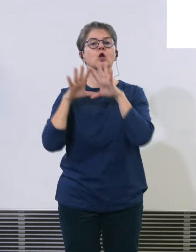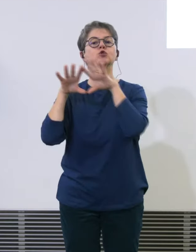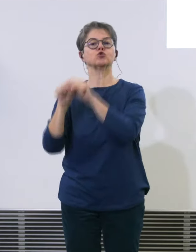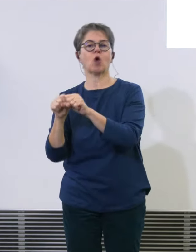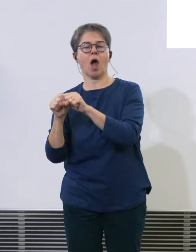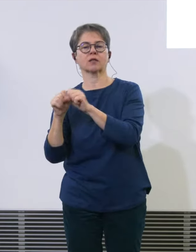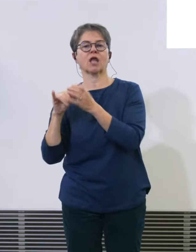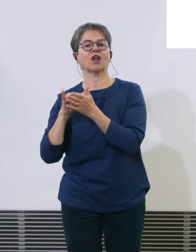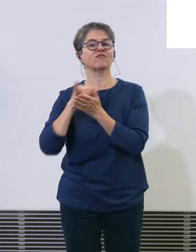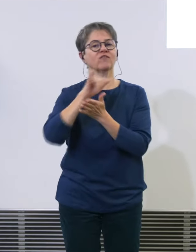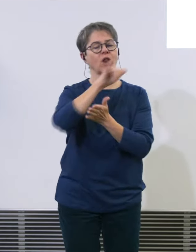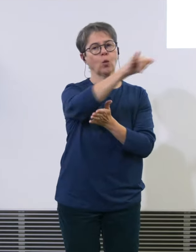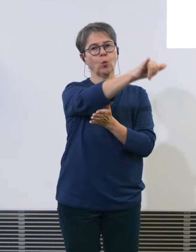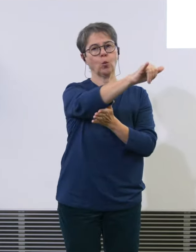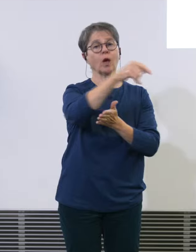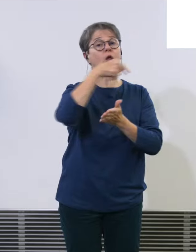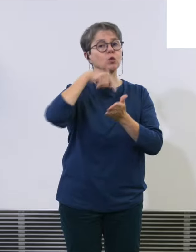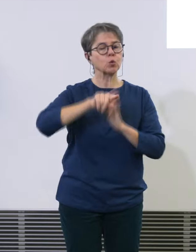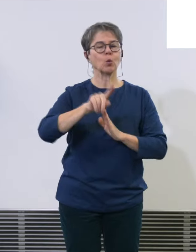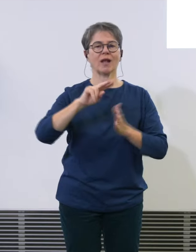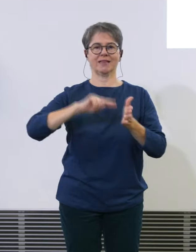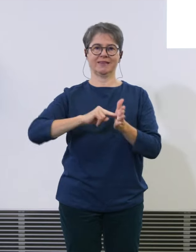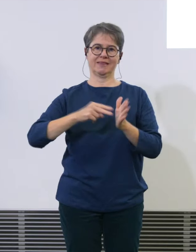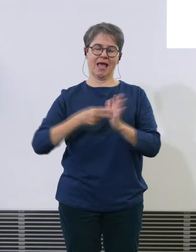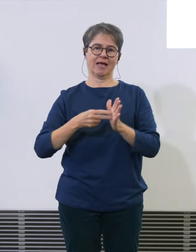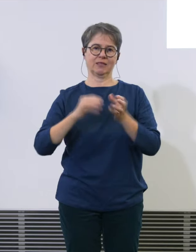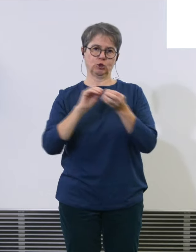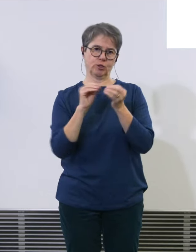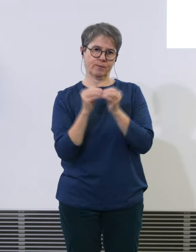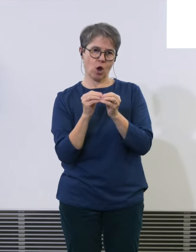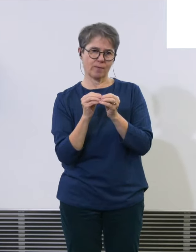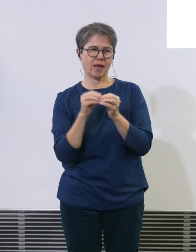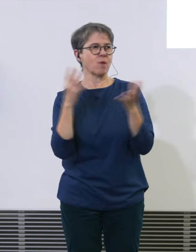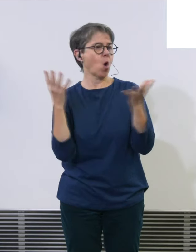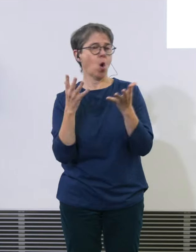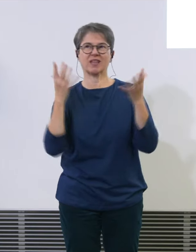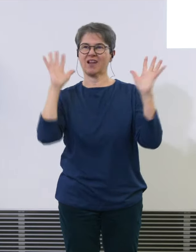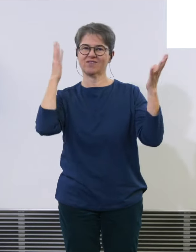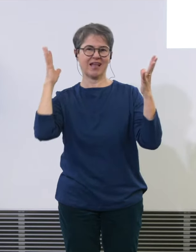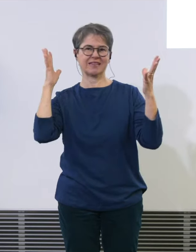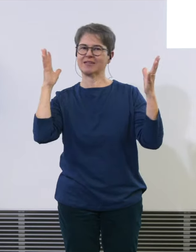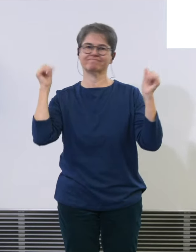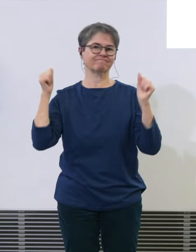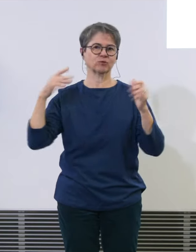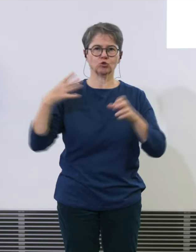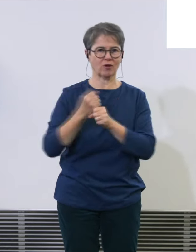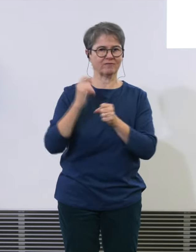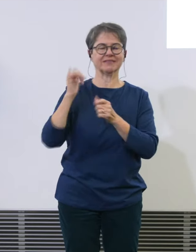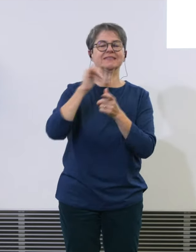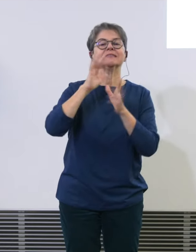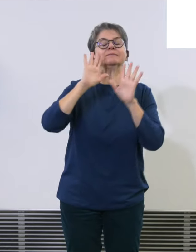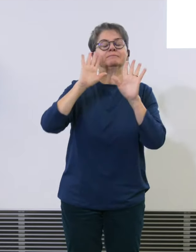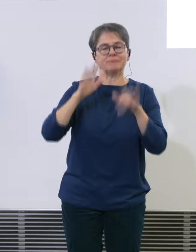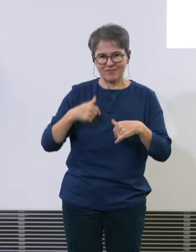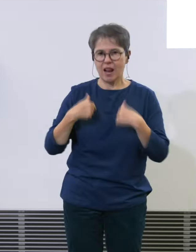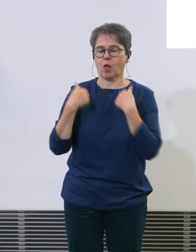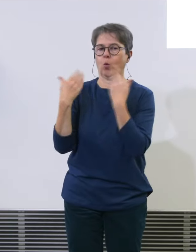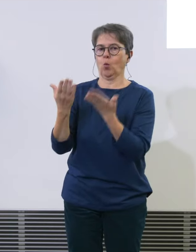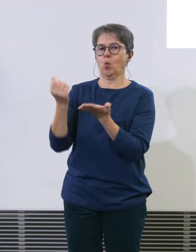hauptsächlich wegen technischen Problemen oder widrigen Wetterverhältnissen bewilligt worden sind. Weiter sind es